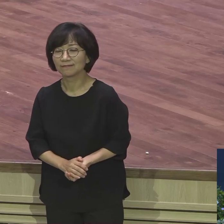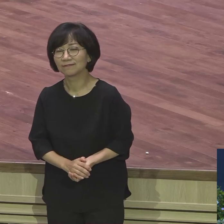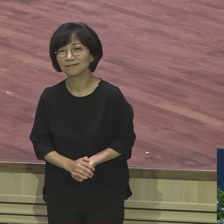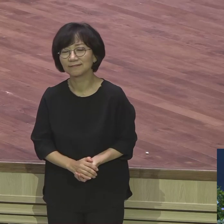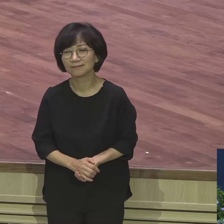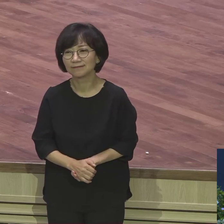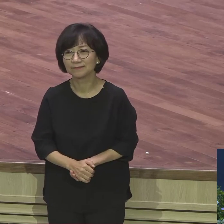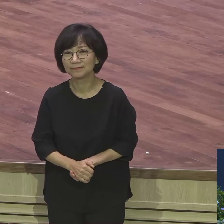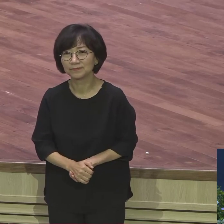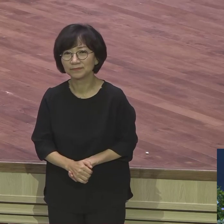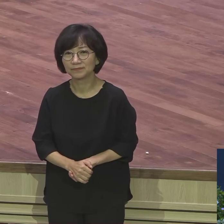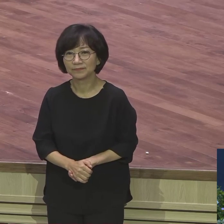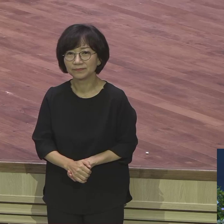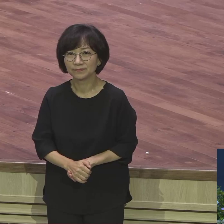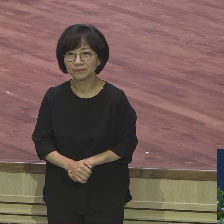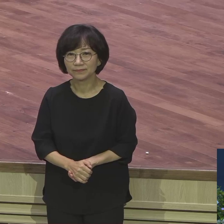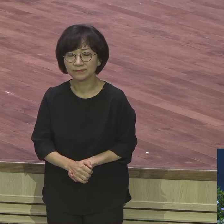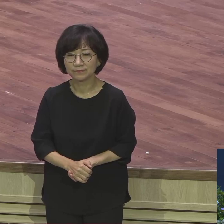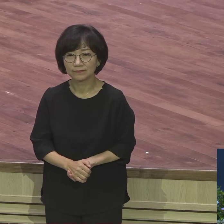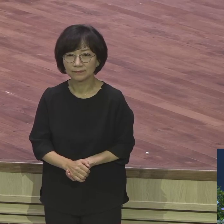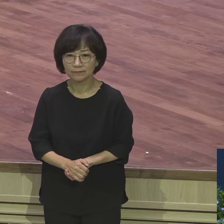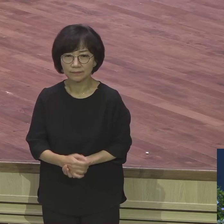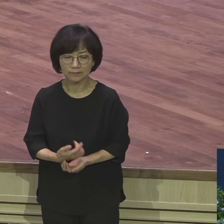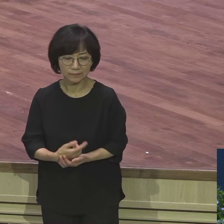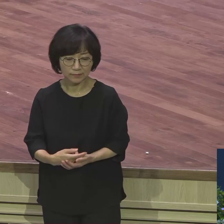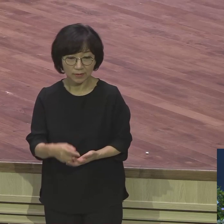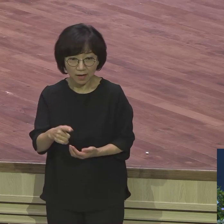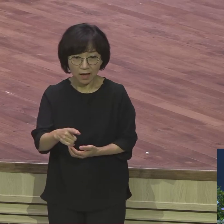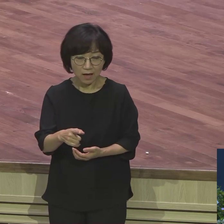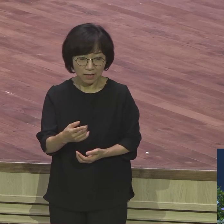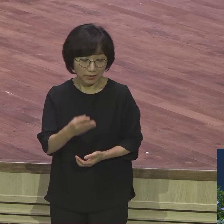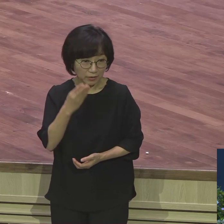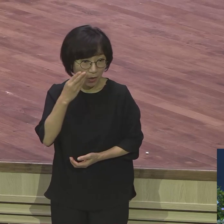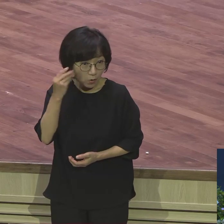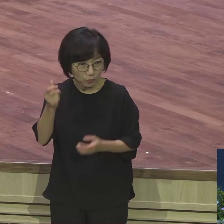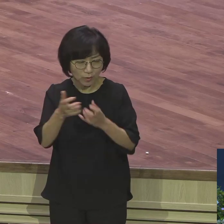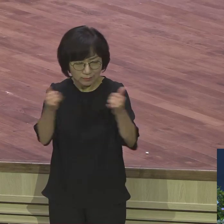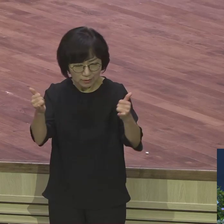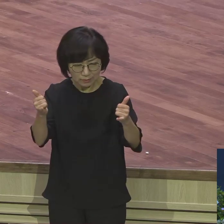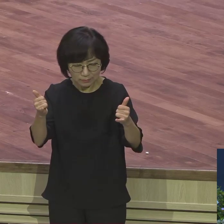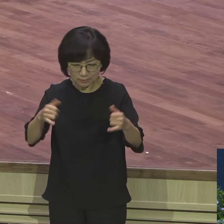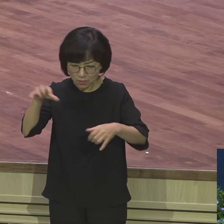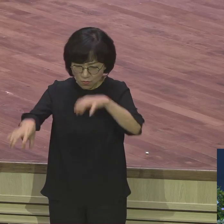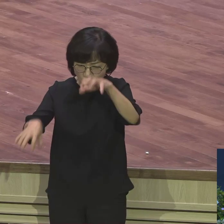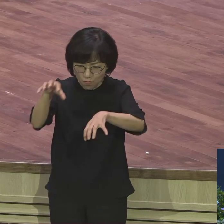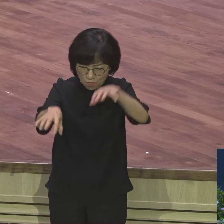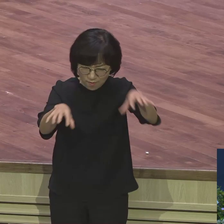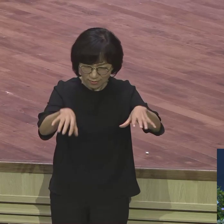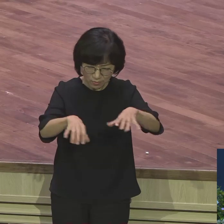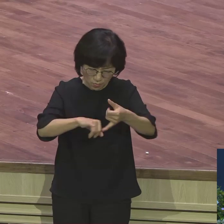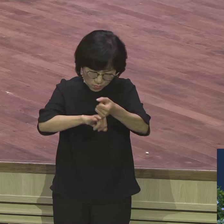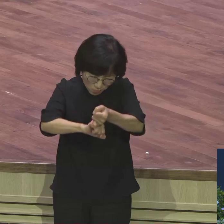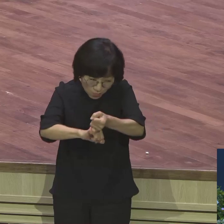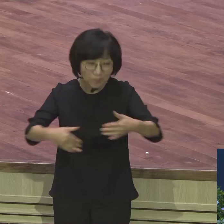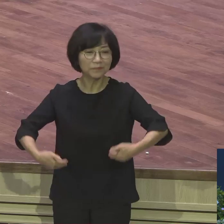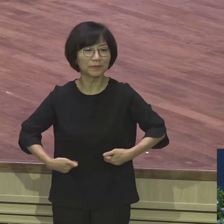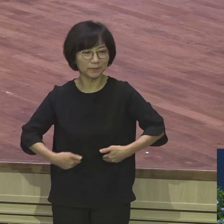어디에서나 없어서 없어서는 안 될 존재 이게 형통한 자입니다 그 직장에서 절대